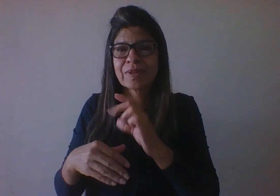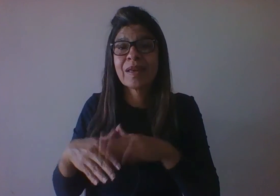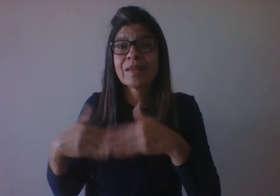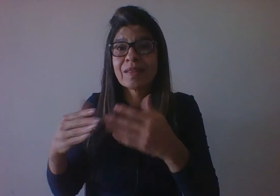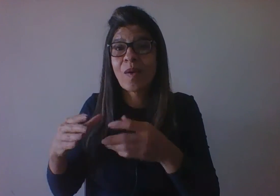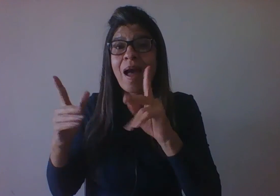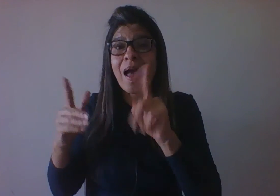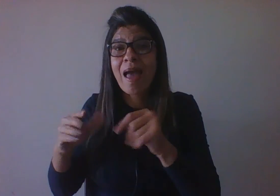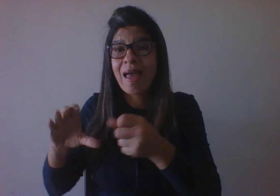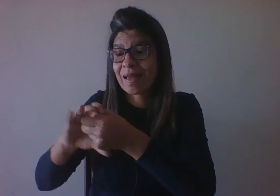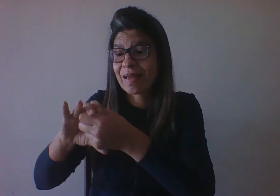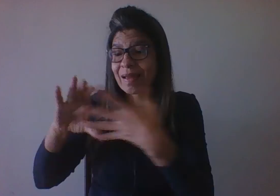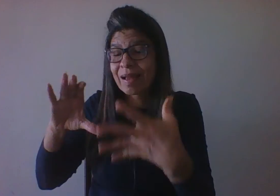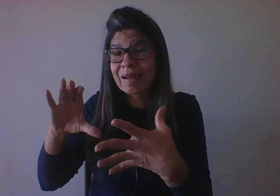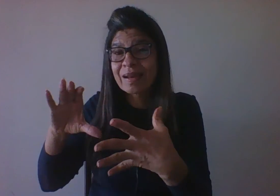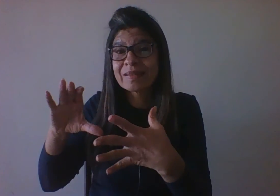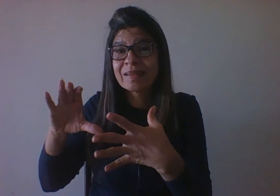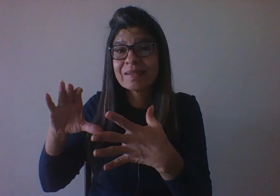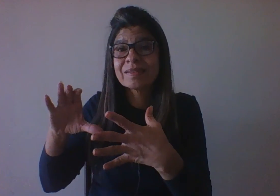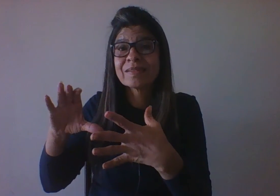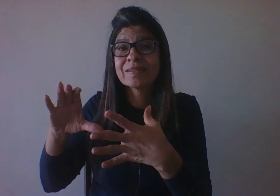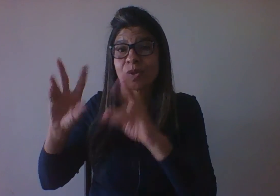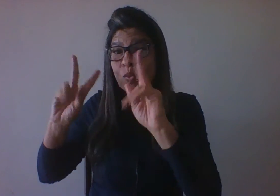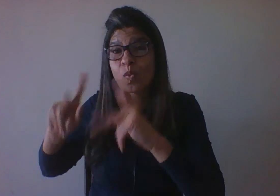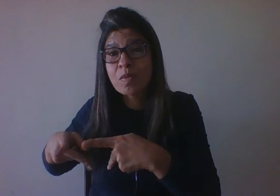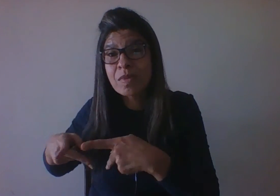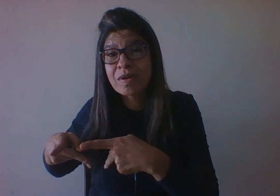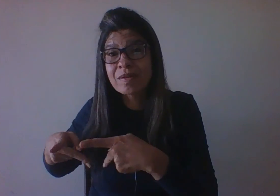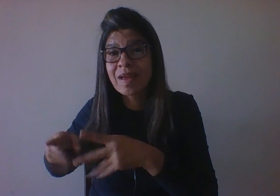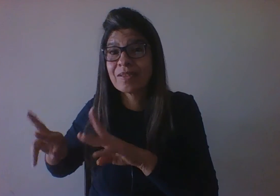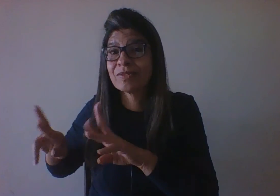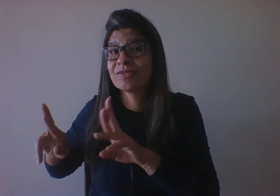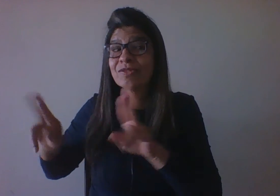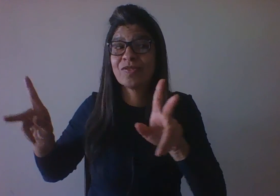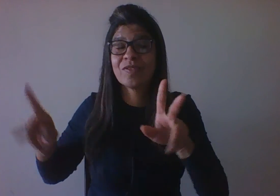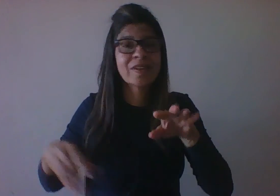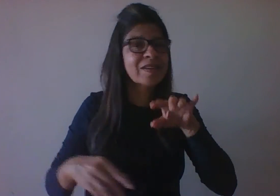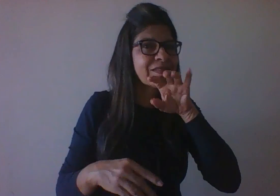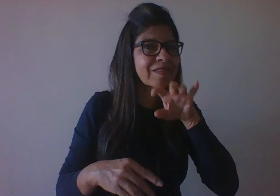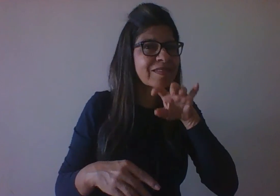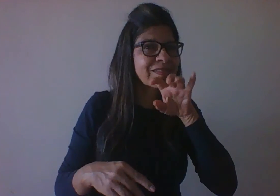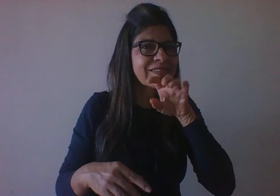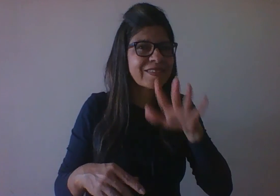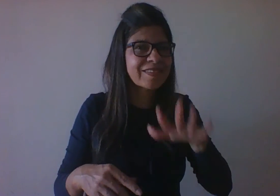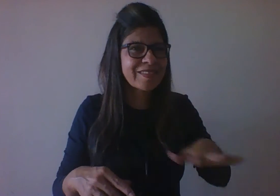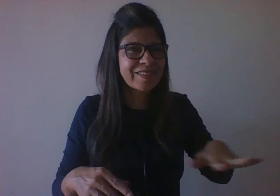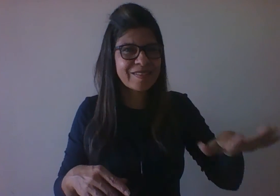demais animais, porque o nosso processo de maturação intrauterina, ele é